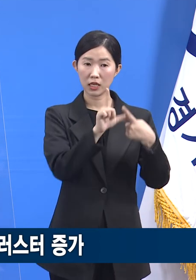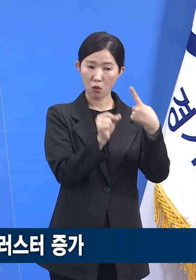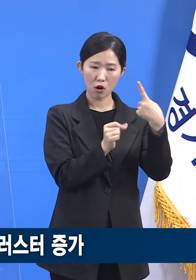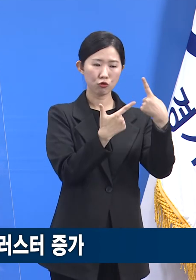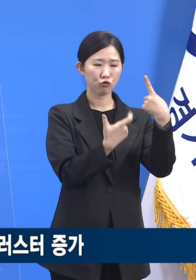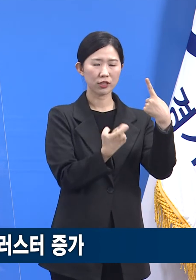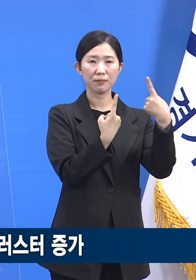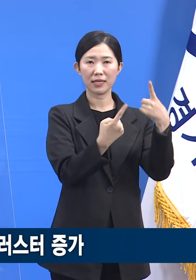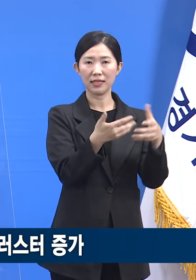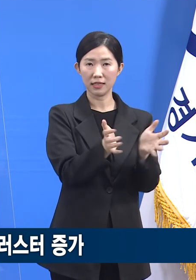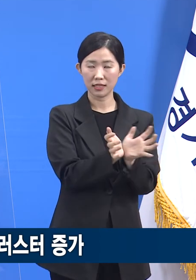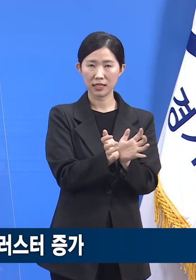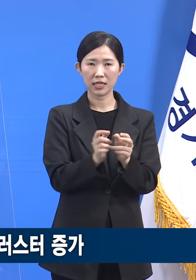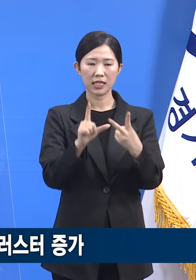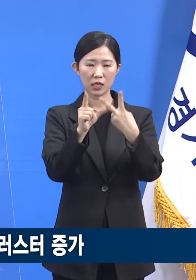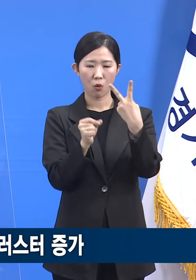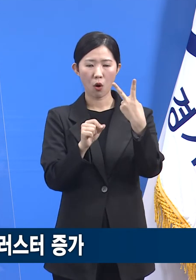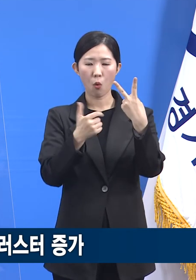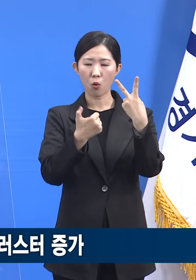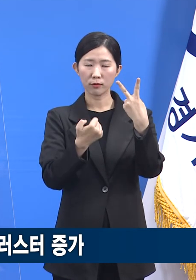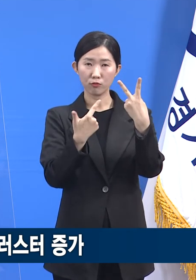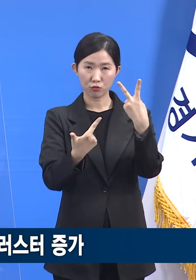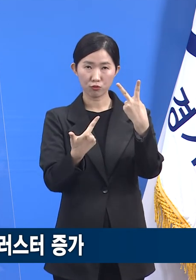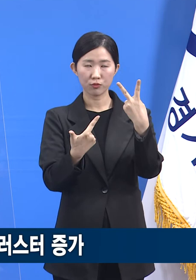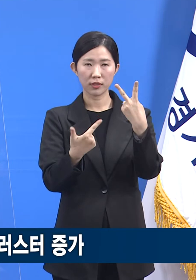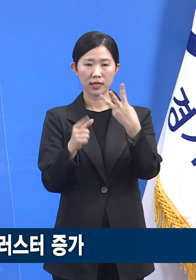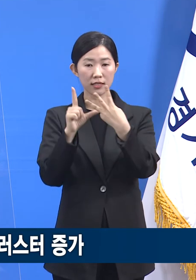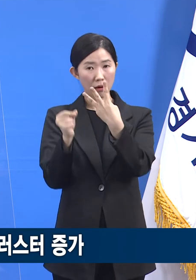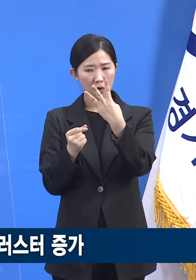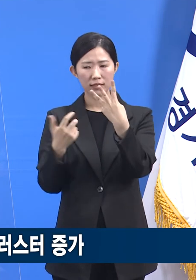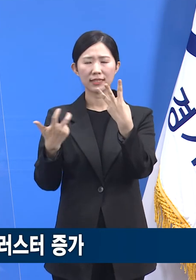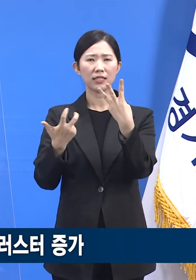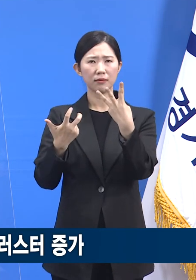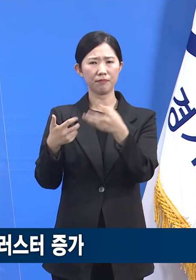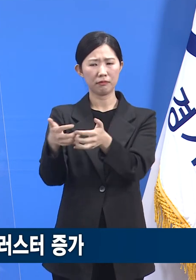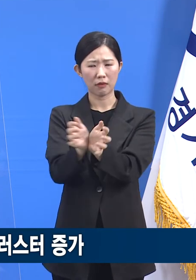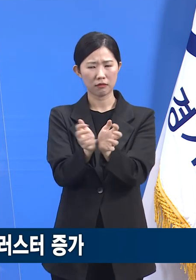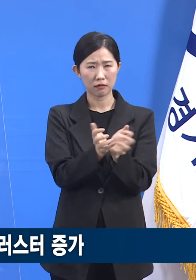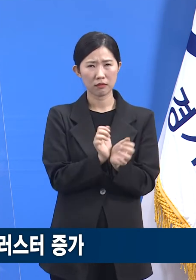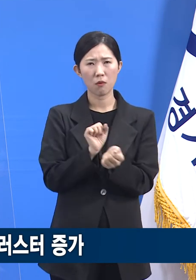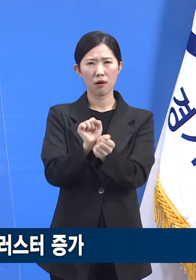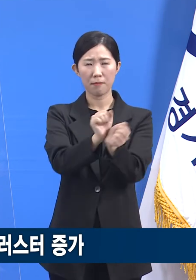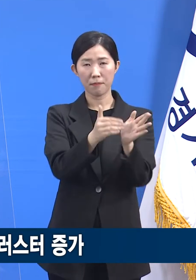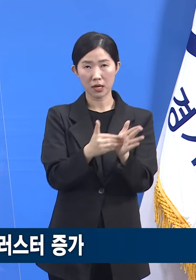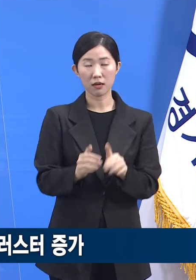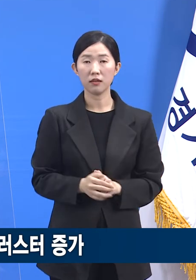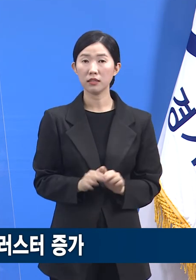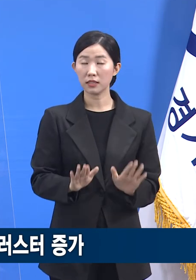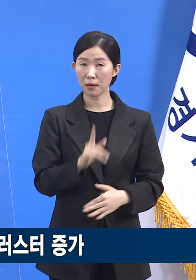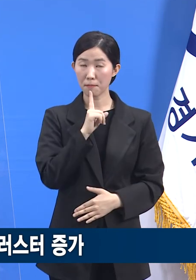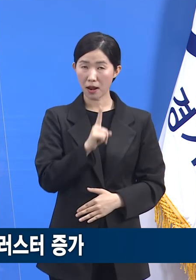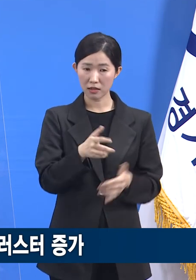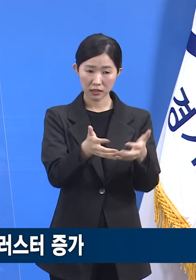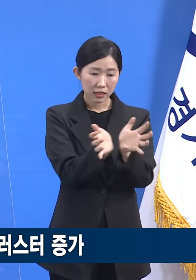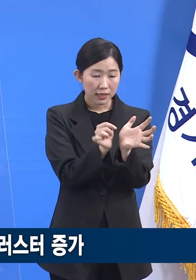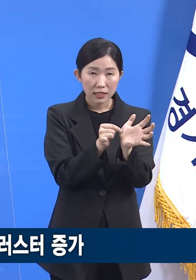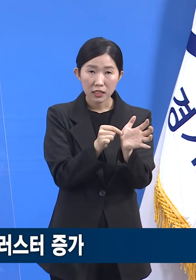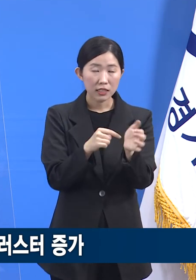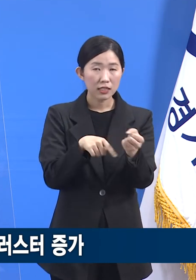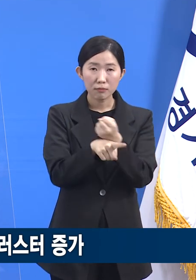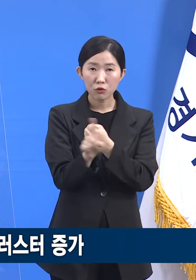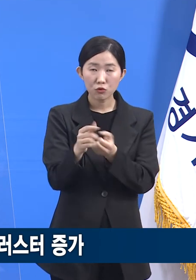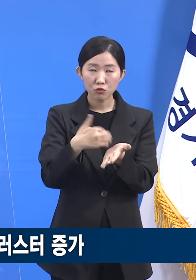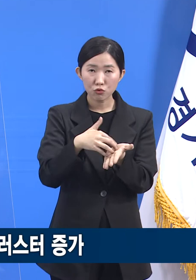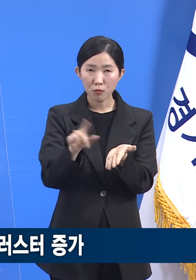61개, 2월에 56개, 3월에 70개입니다. 지금 말씀드리는 집단 감염 클러스터는